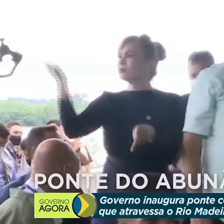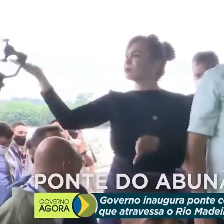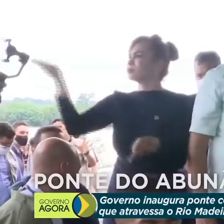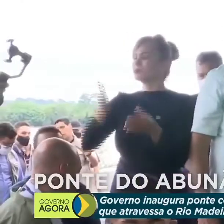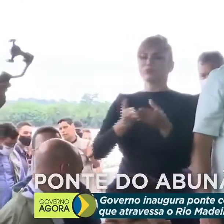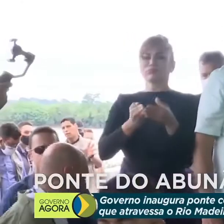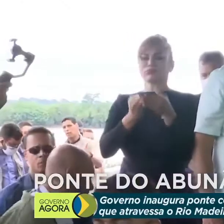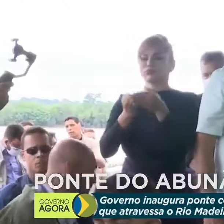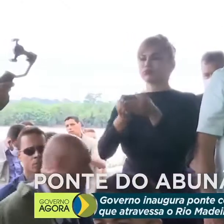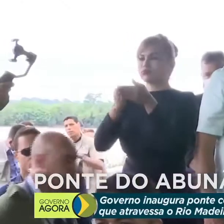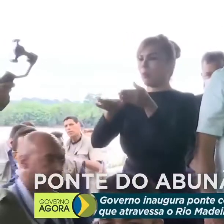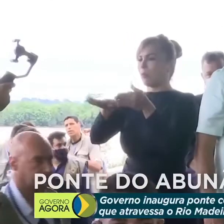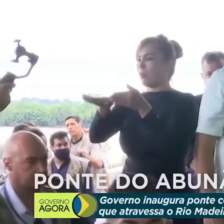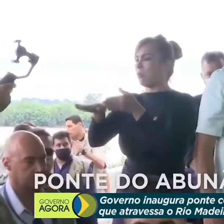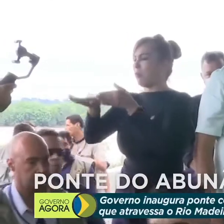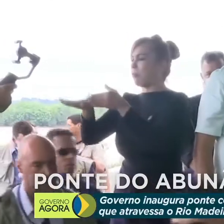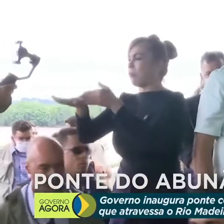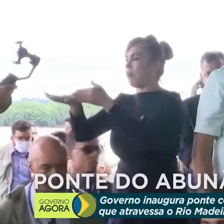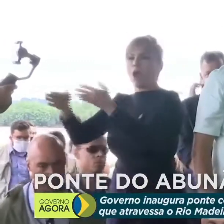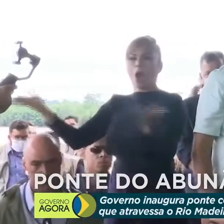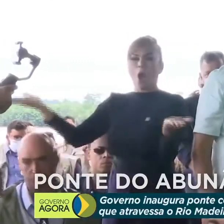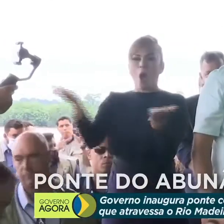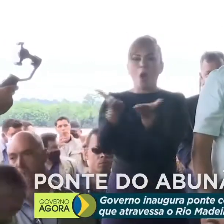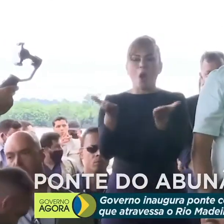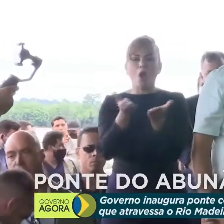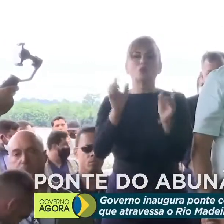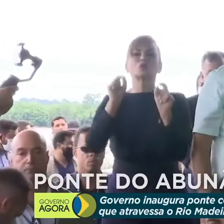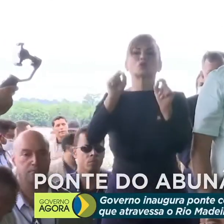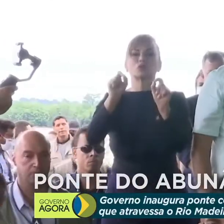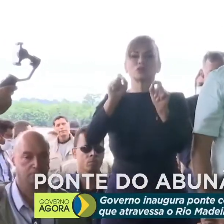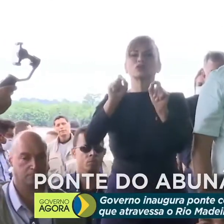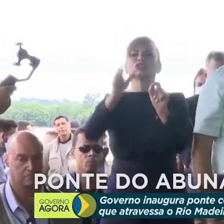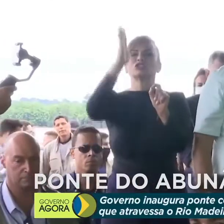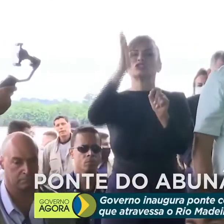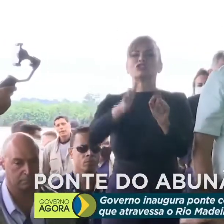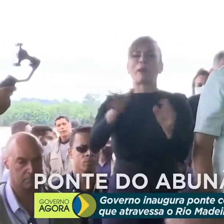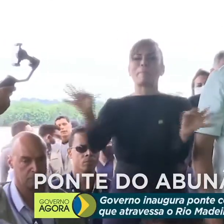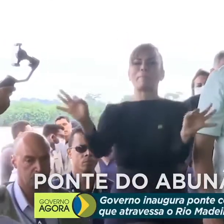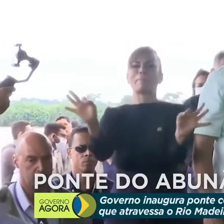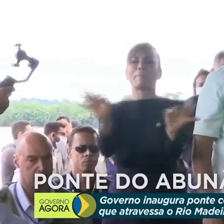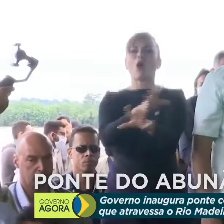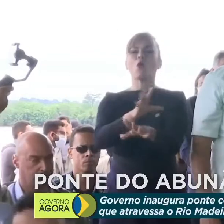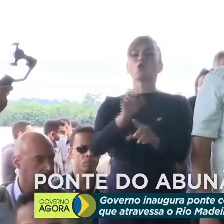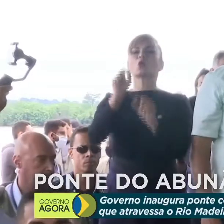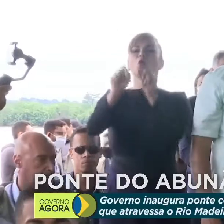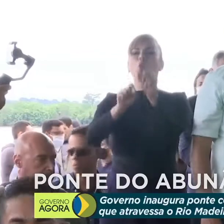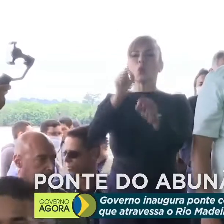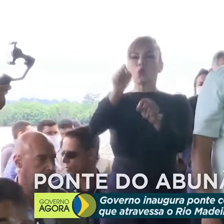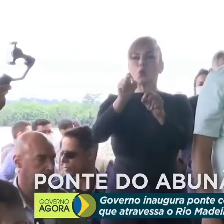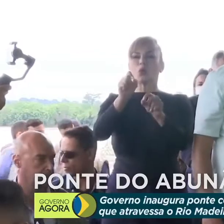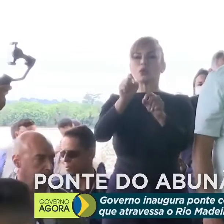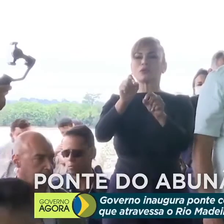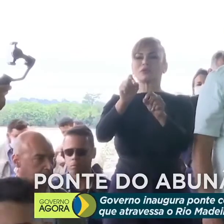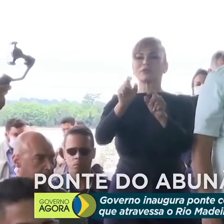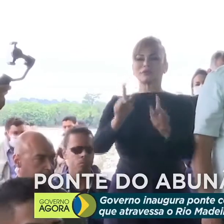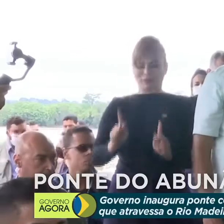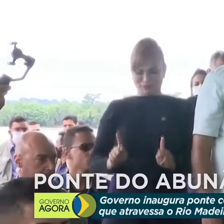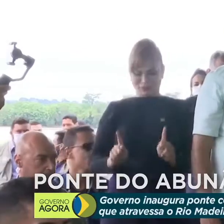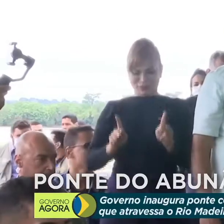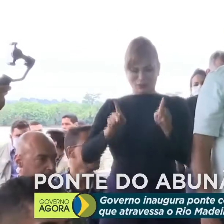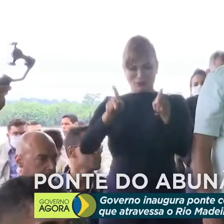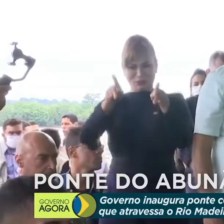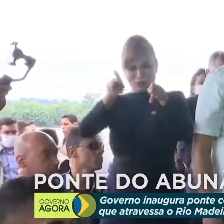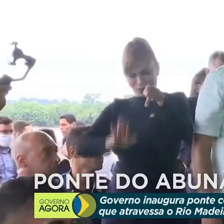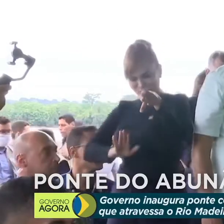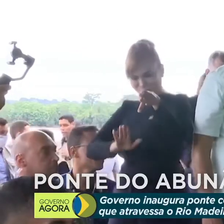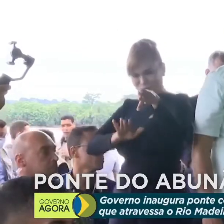balsas. E a partir de hoje, eles já estão preparados para passar nessa ponte com esses